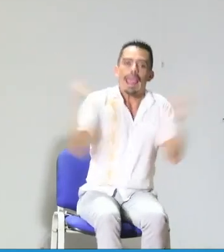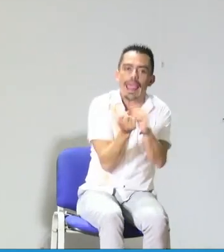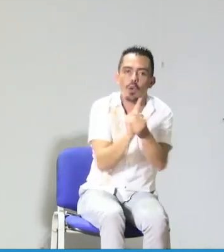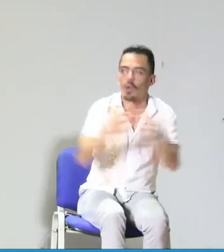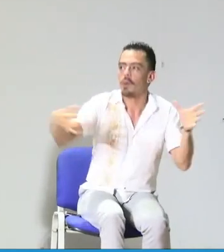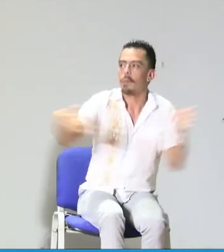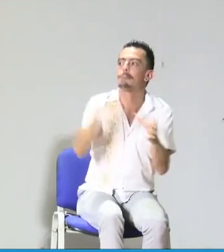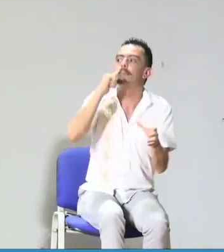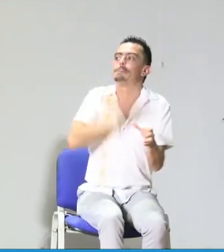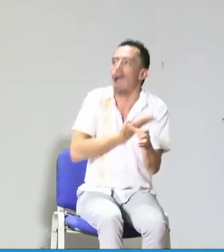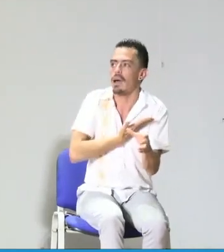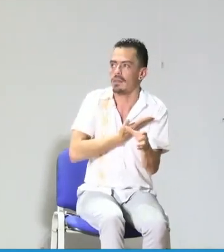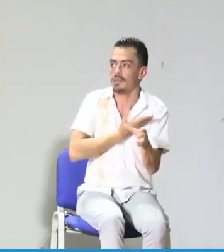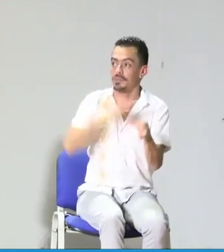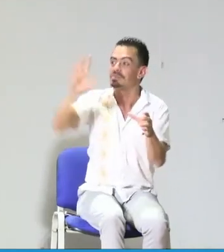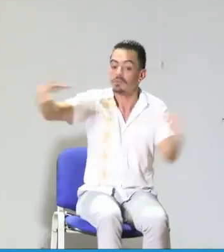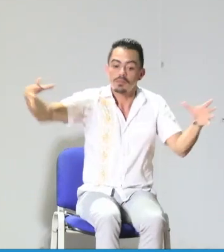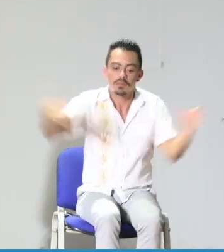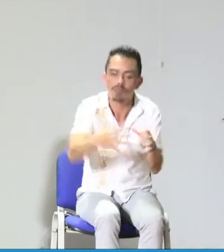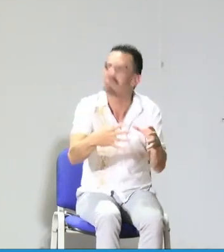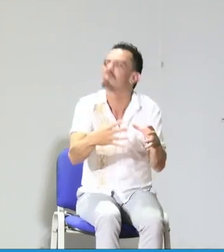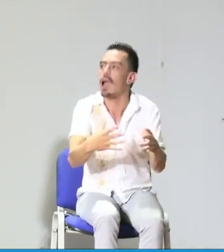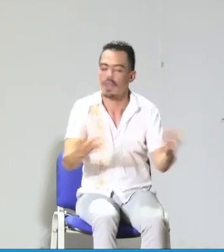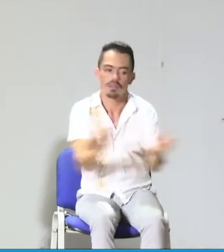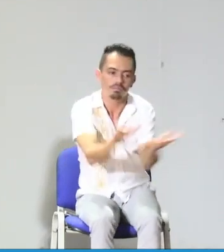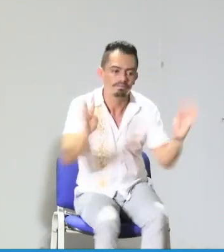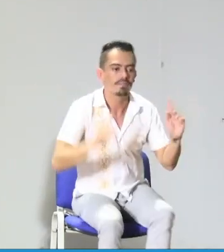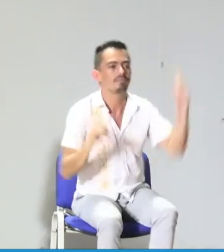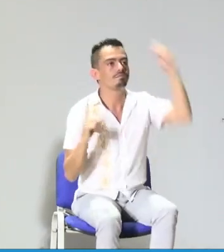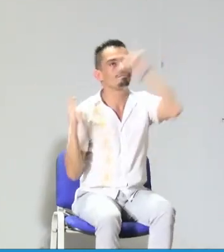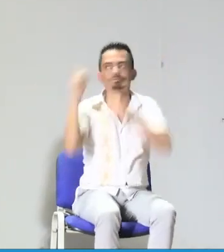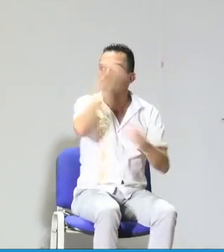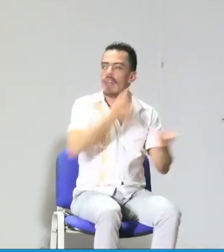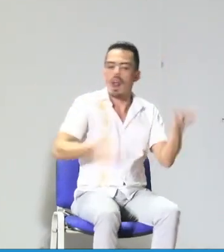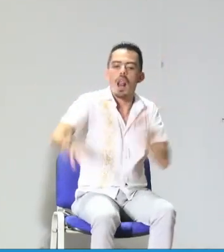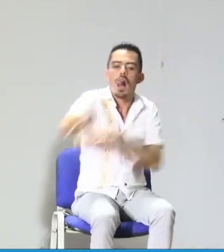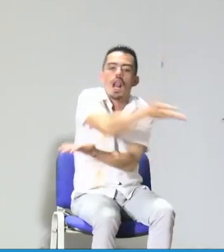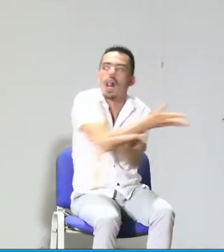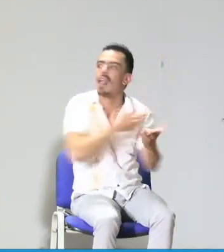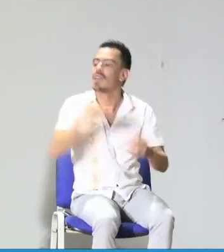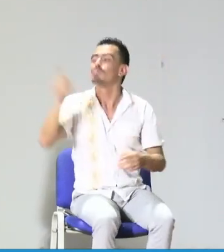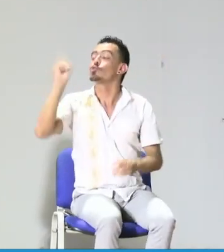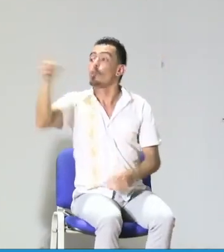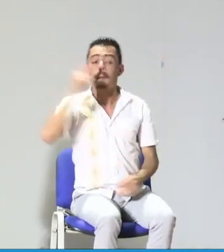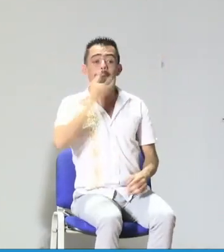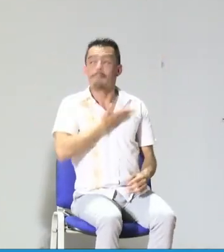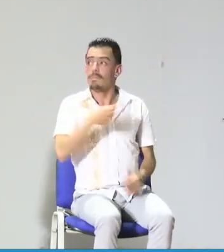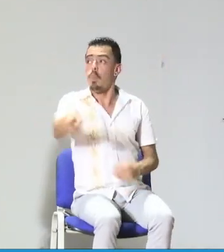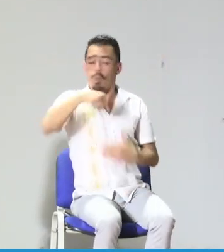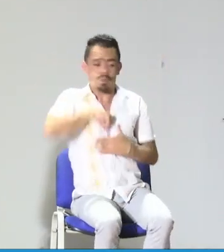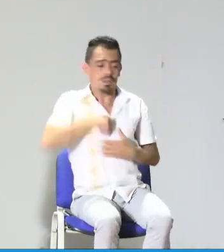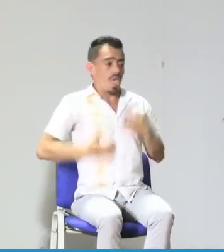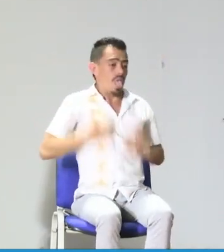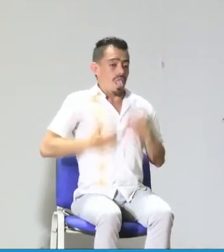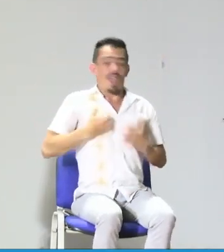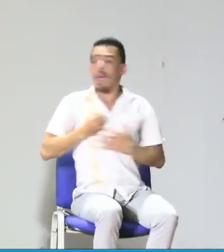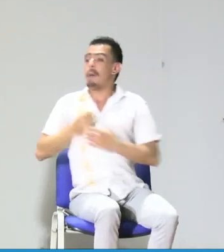institucional, PI, también tiene que haber ajustes específicos para los padres de familia, para que de alguna manera a través de